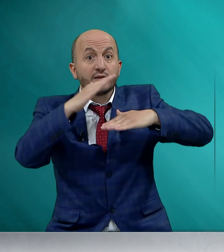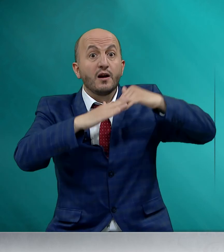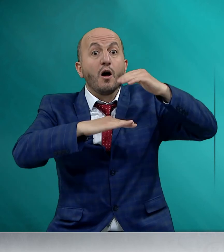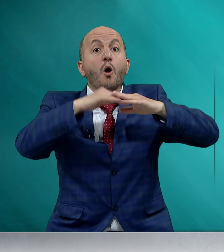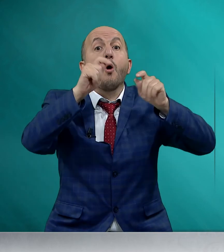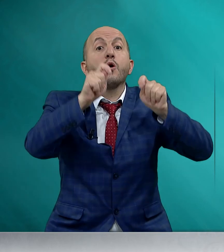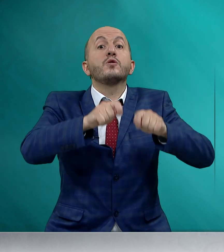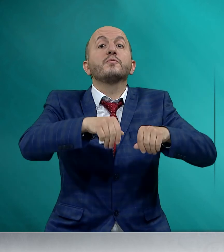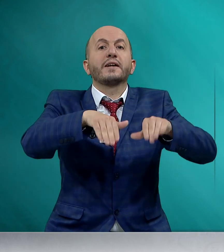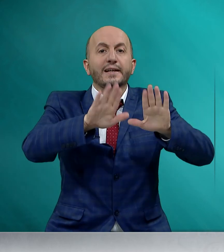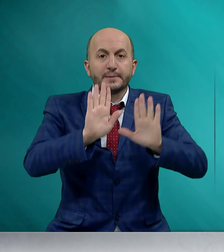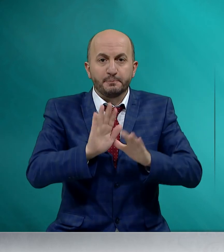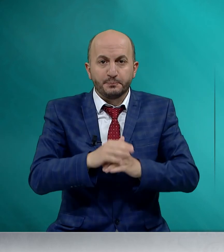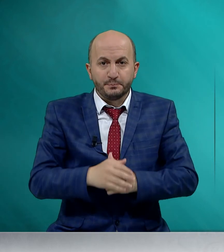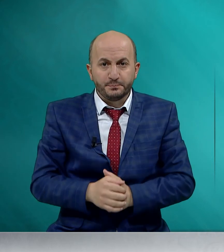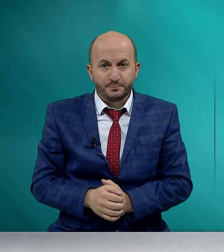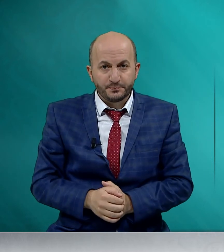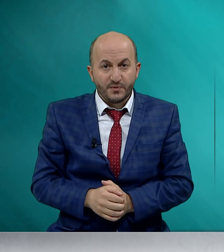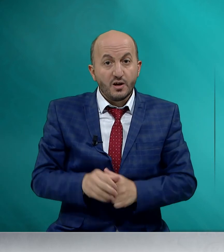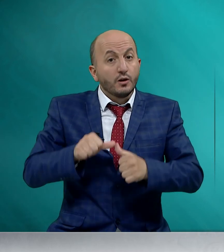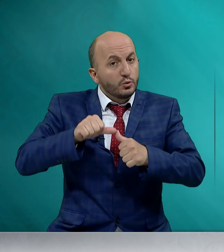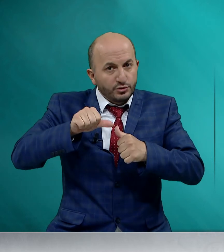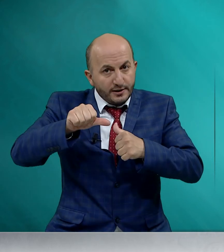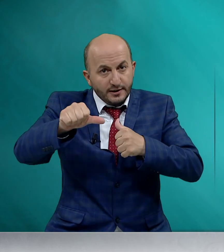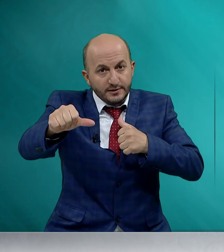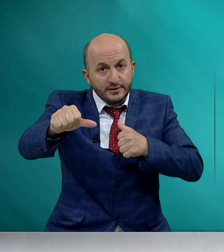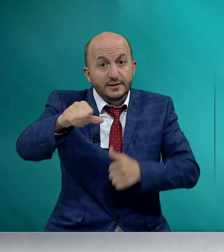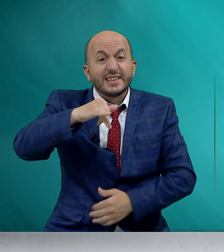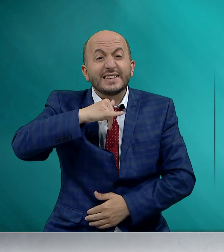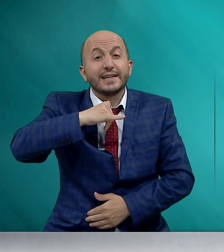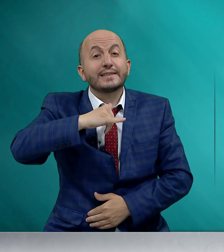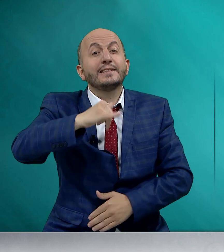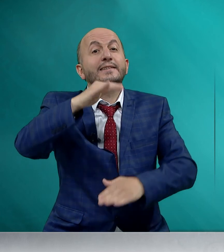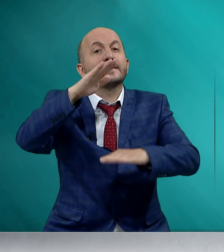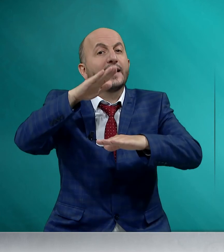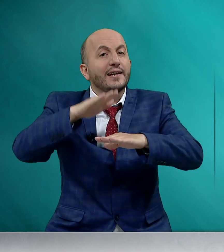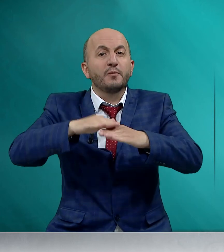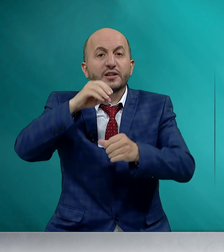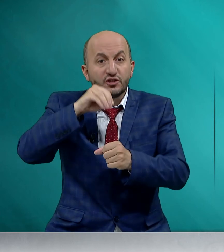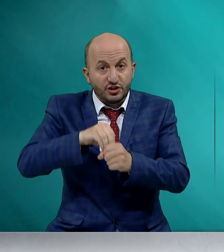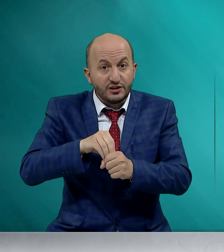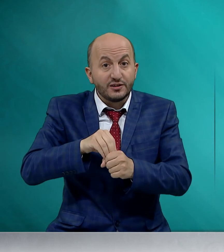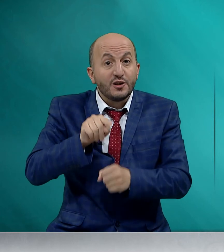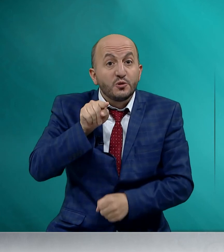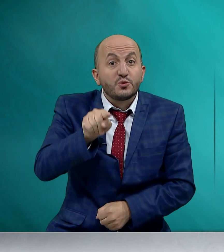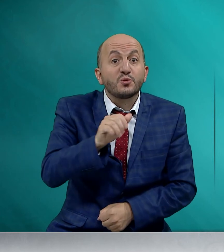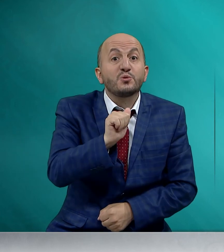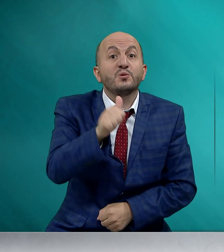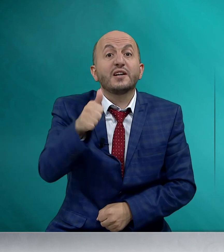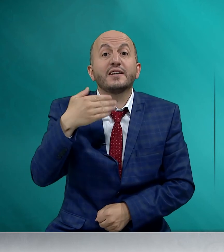örmeyelim. Uzakları yakın eylemek için şu günleri